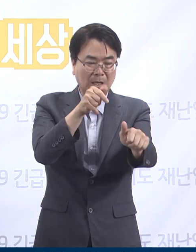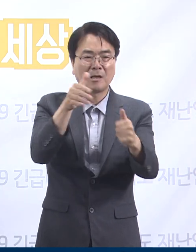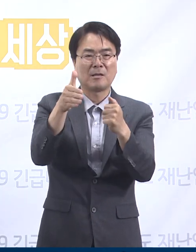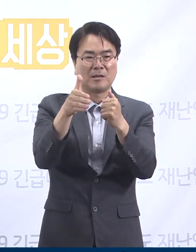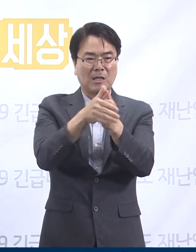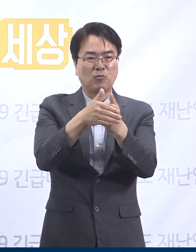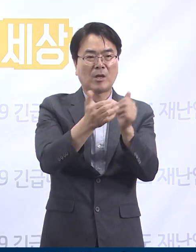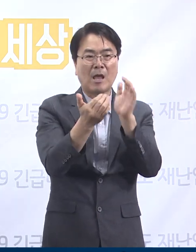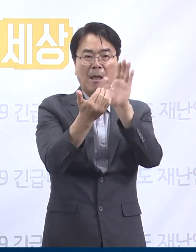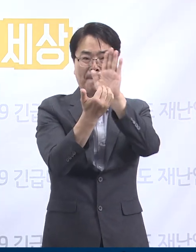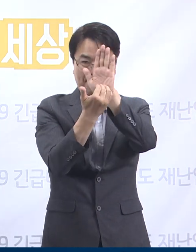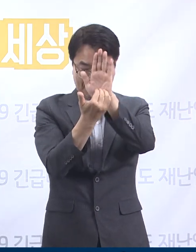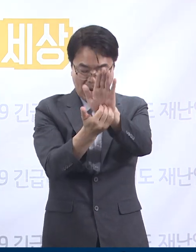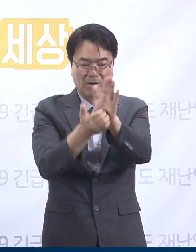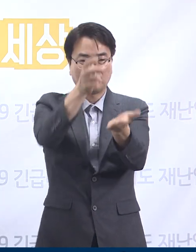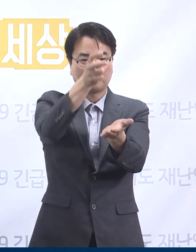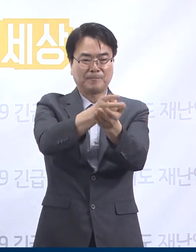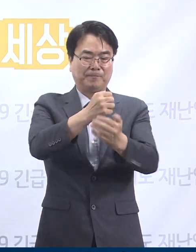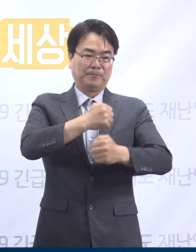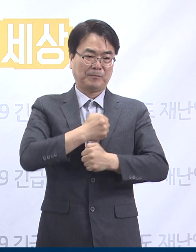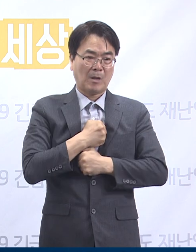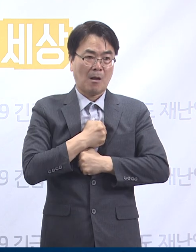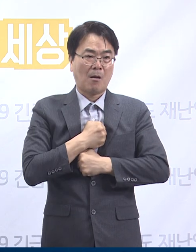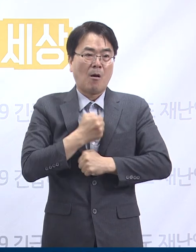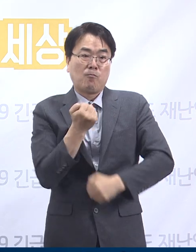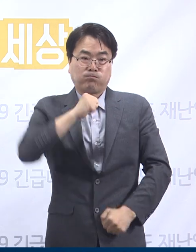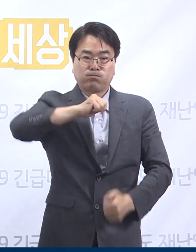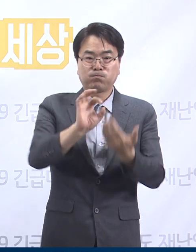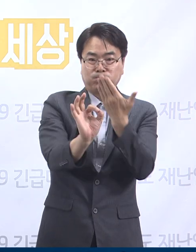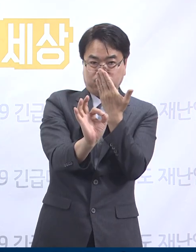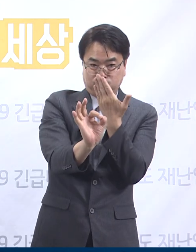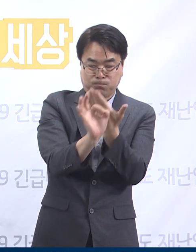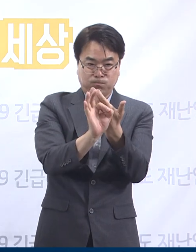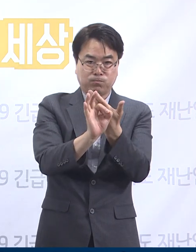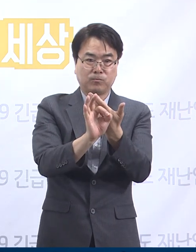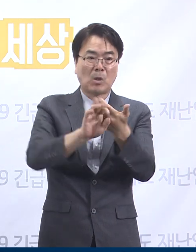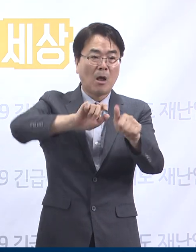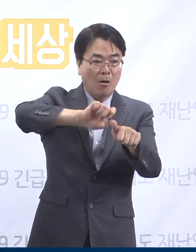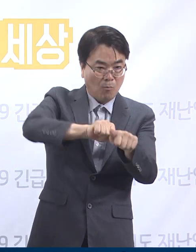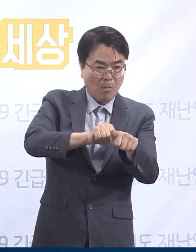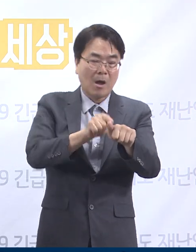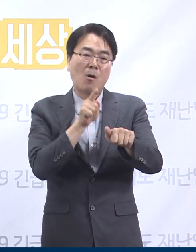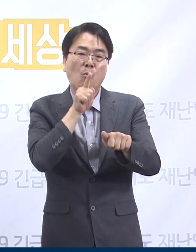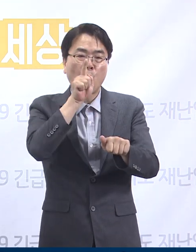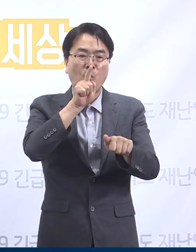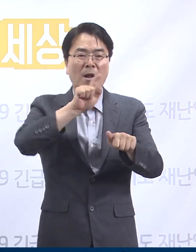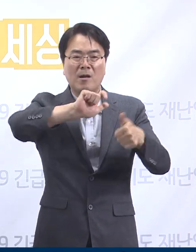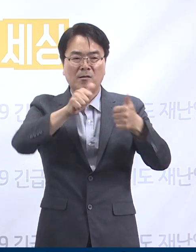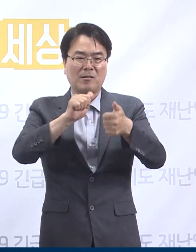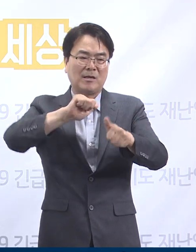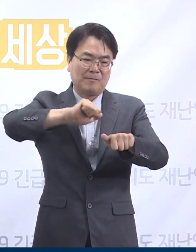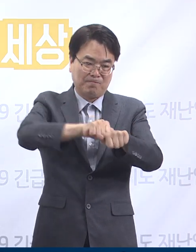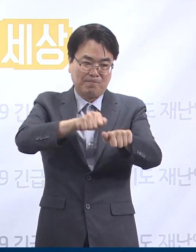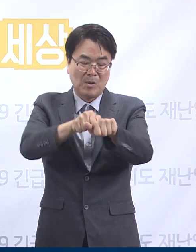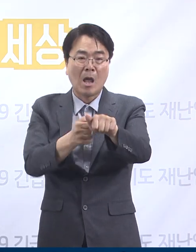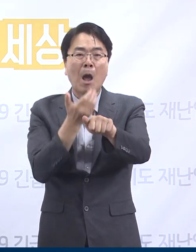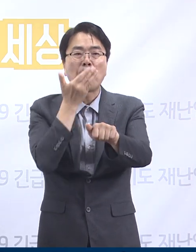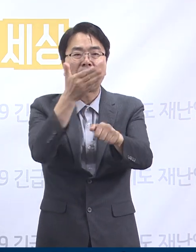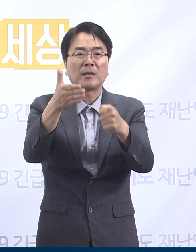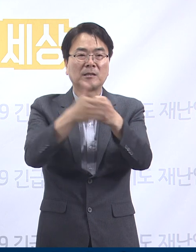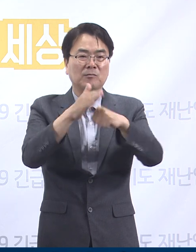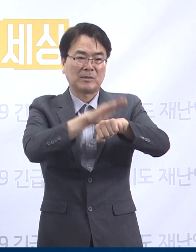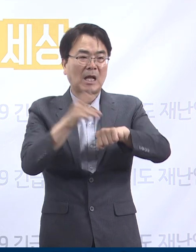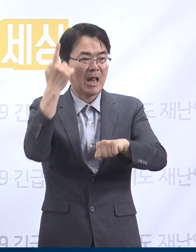방역수칙을 준수해야 하며 위반 시에는 집합금지, 고발, 구상청구 등 제재가 가해질 방침이니 이 점